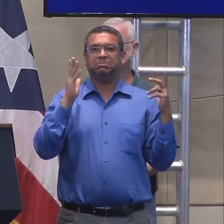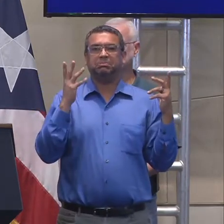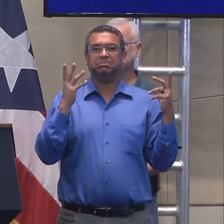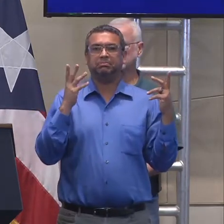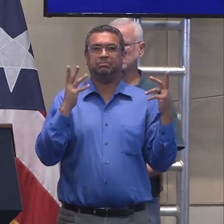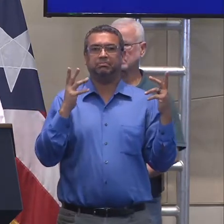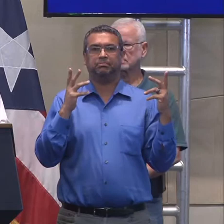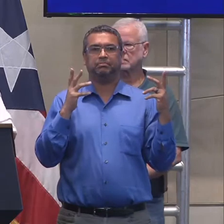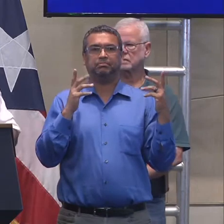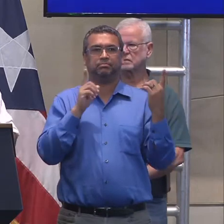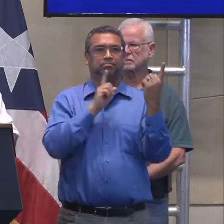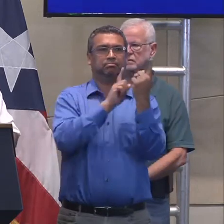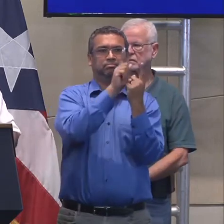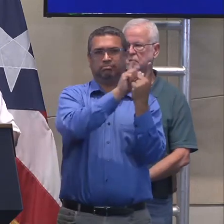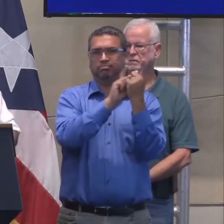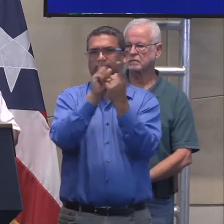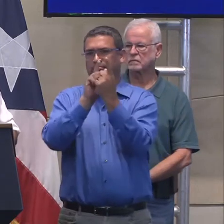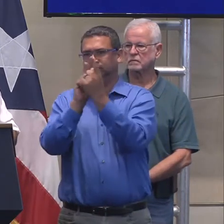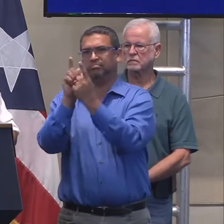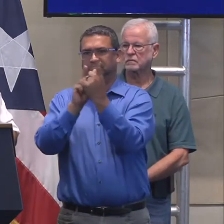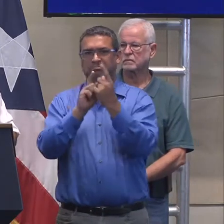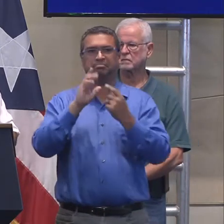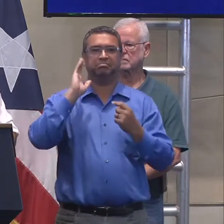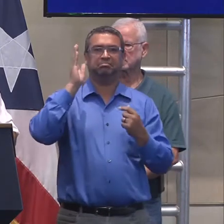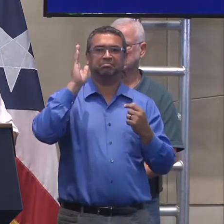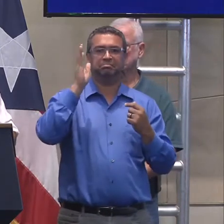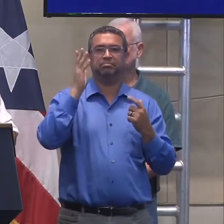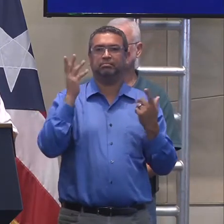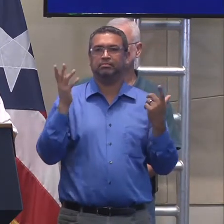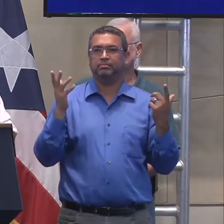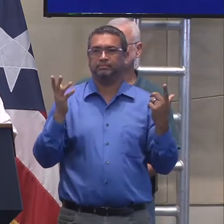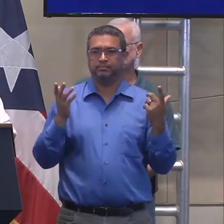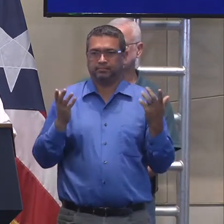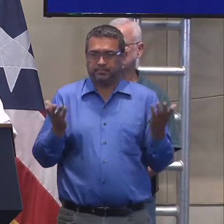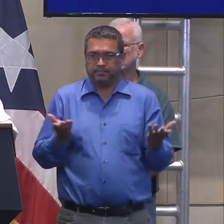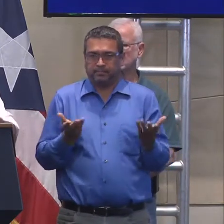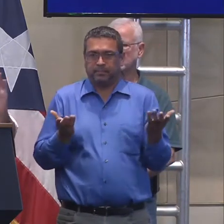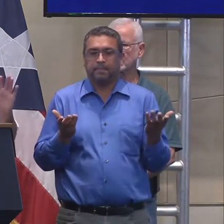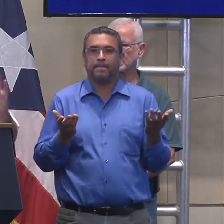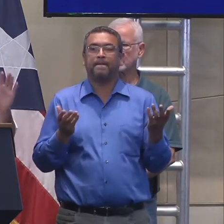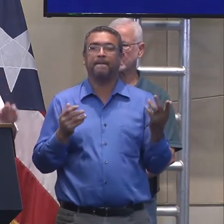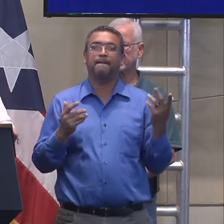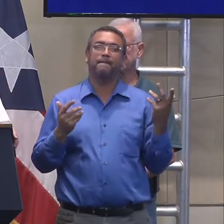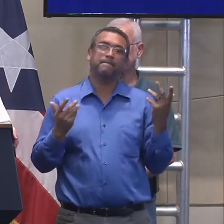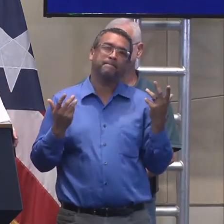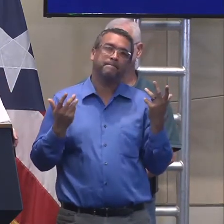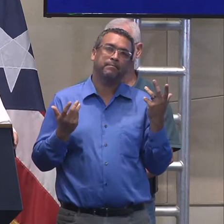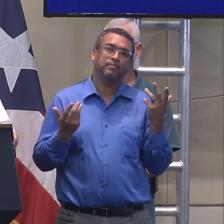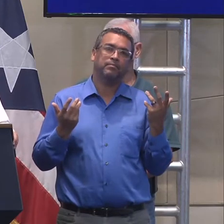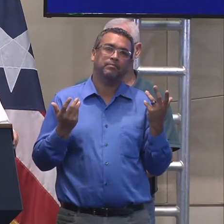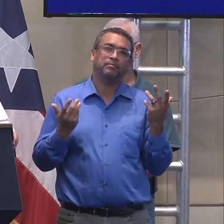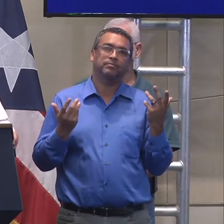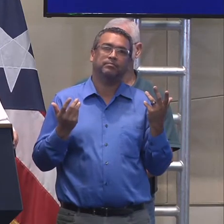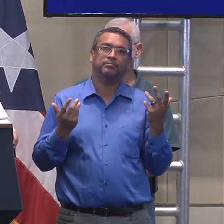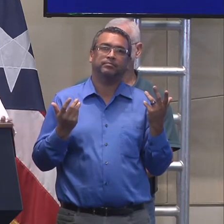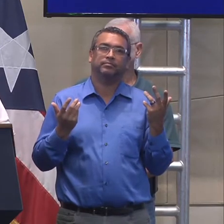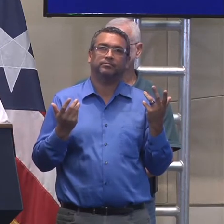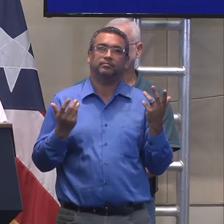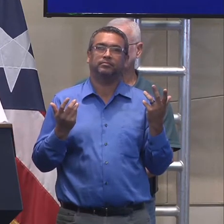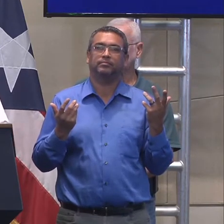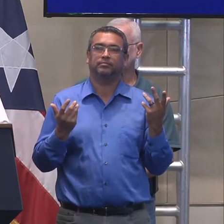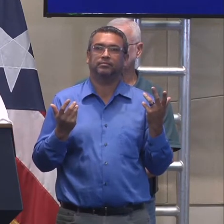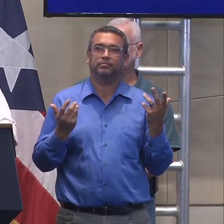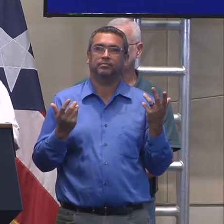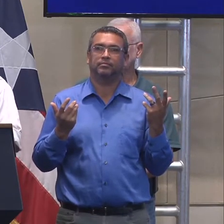ser, eh, eh, en un briefing que vamos a tener, eh, aquí, eh, sobre, de las, ¿verdad?, sobre, eh,